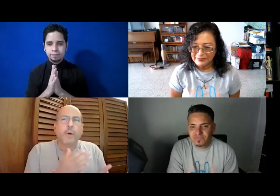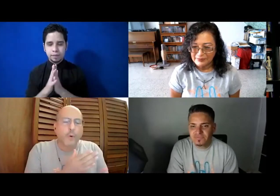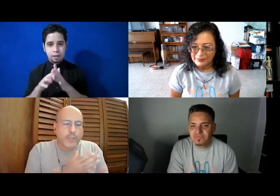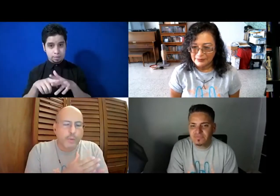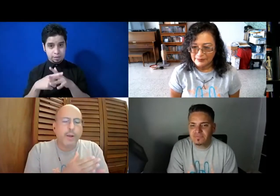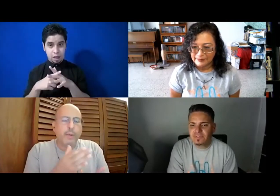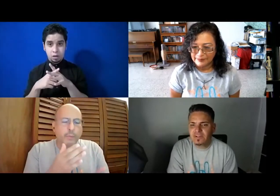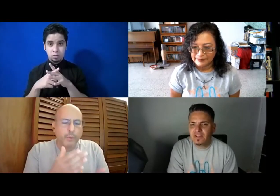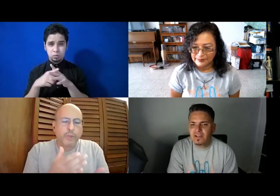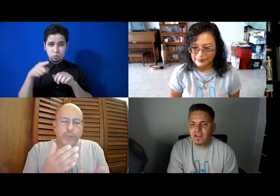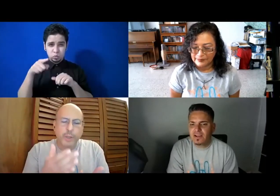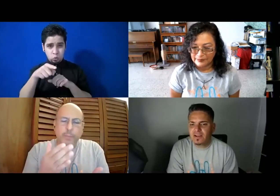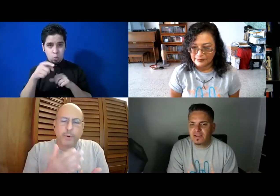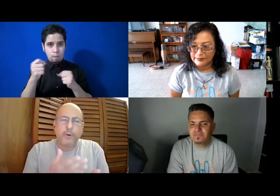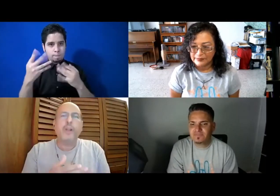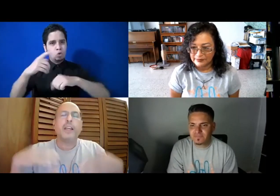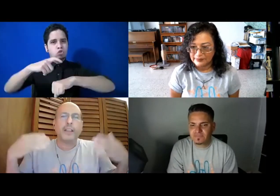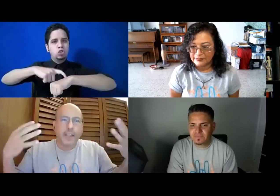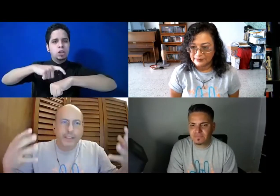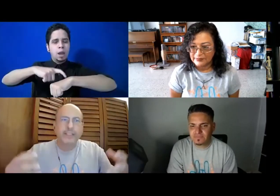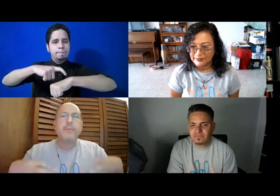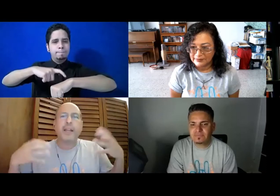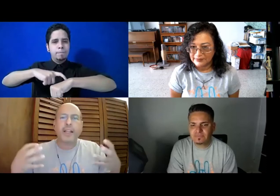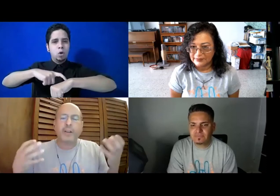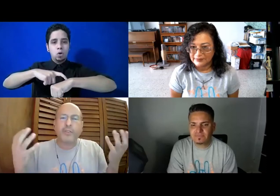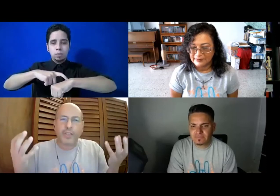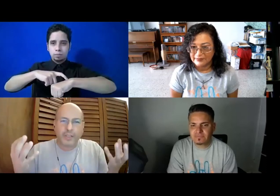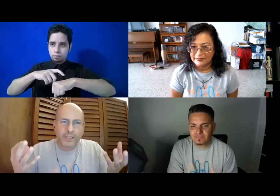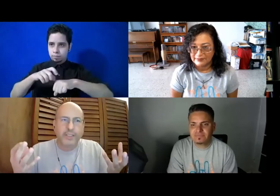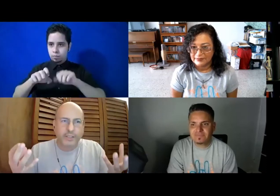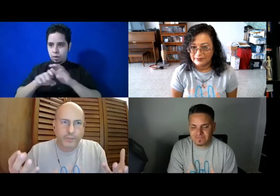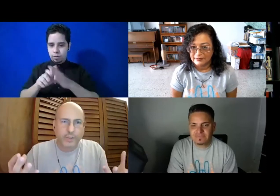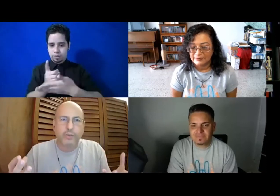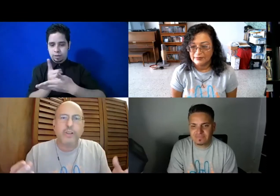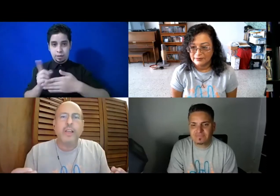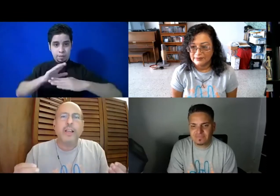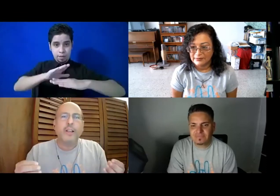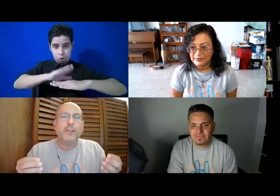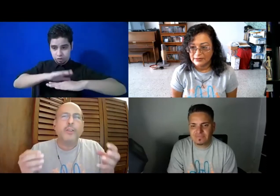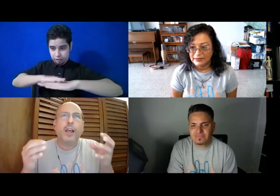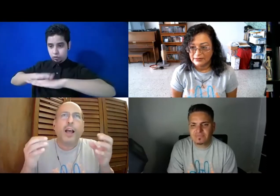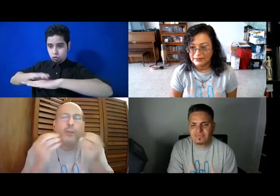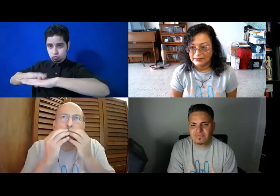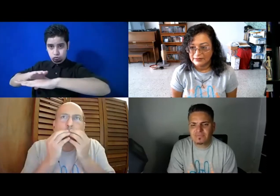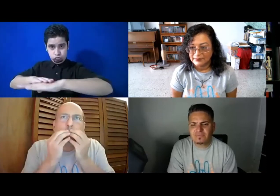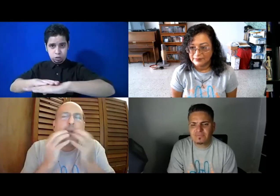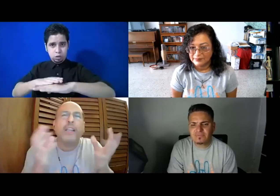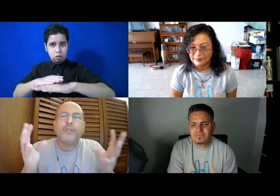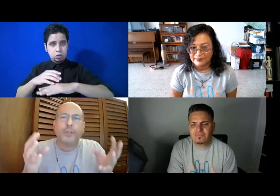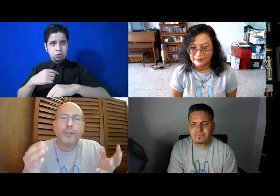Como lleva mucho tiempo esta semana de concientización, yo pienso, yo que